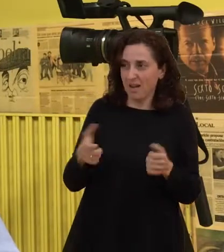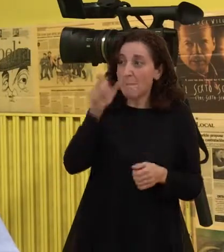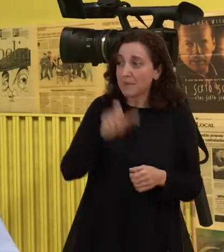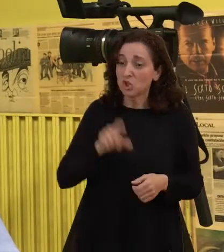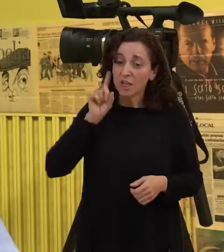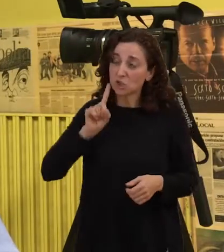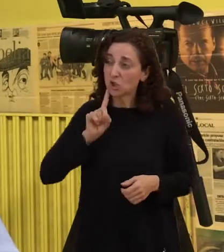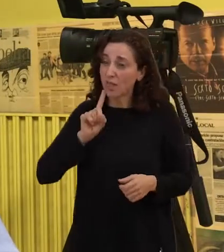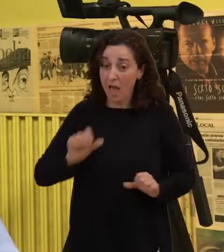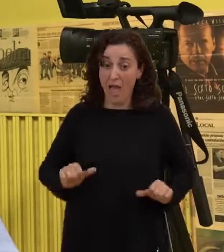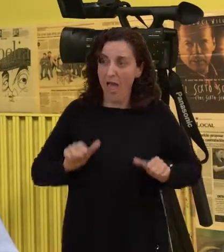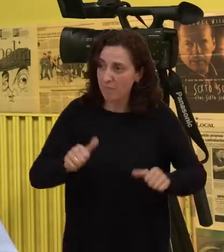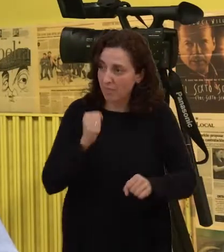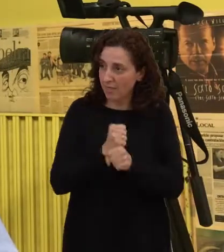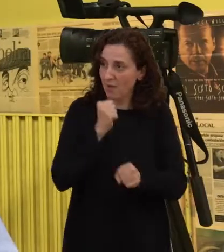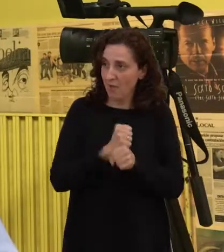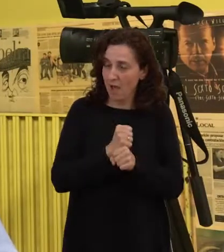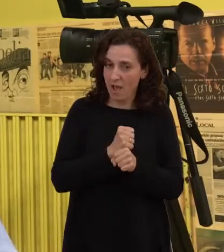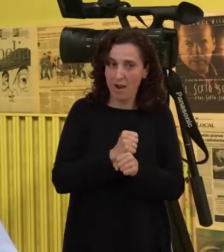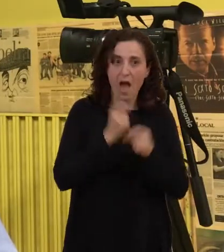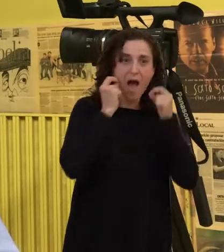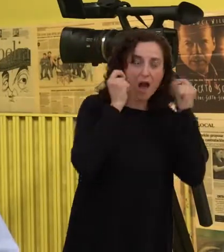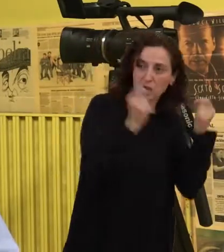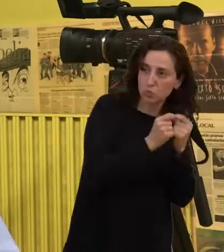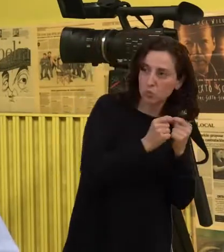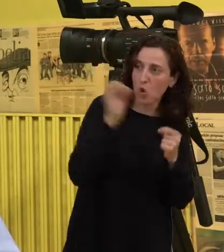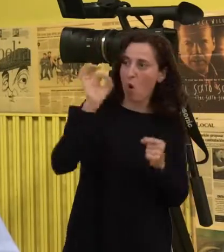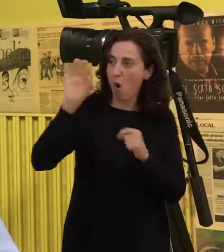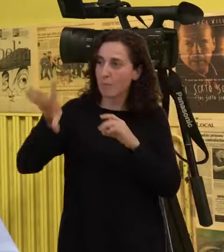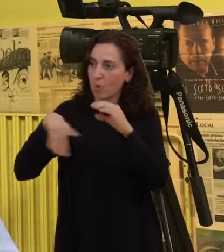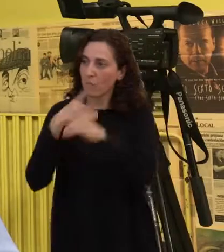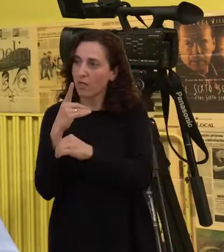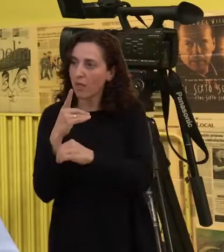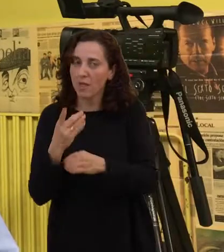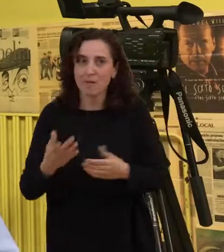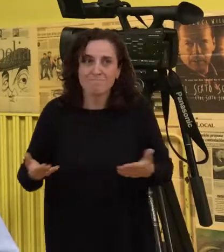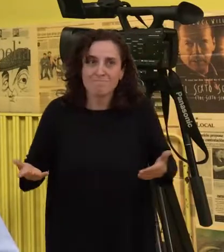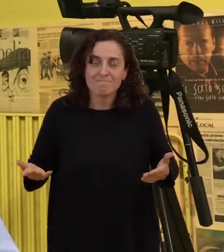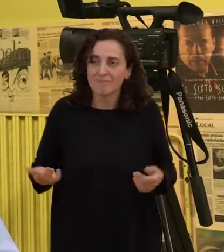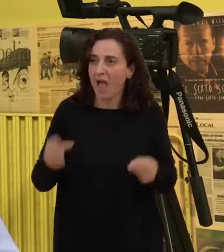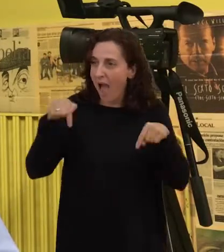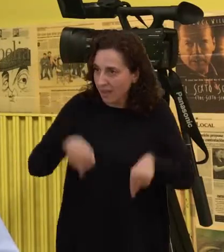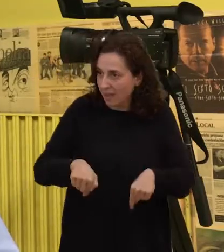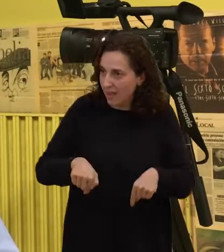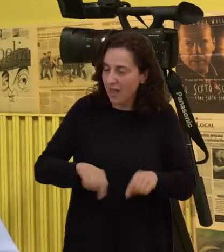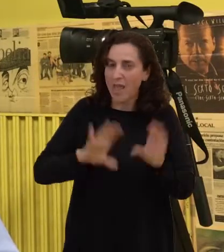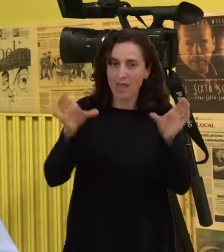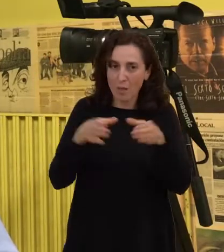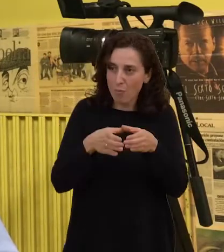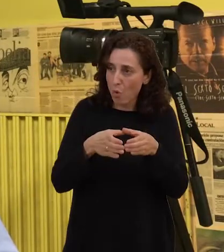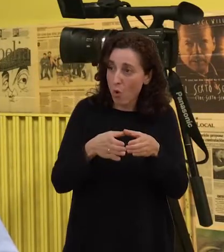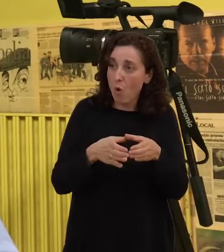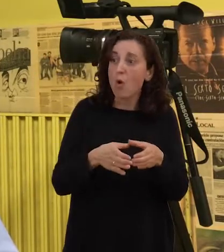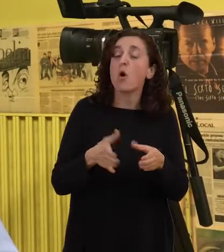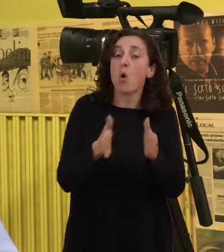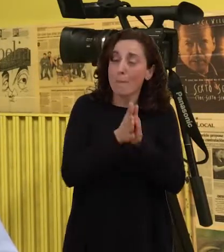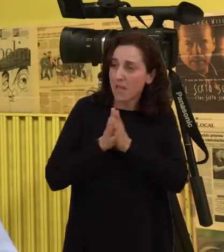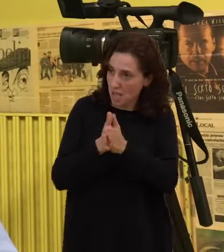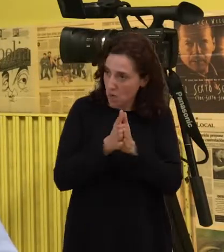entra a trabajar a MQD a Aranspur é que vamos é que aquí hai un equipo de compañeros